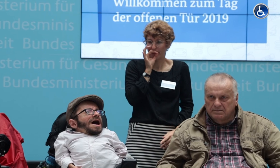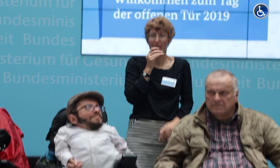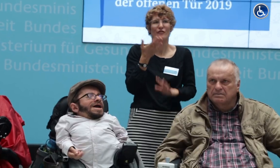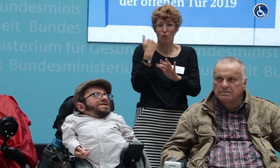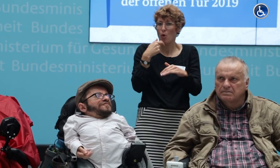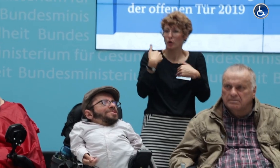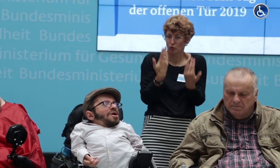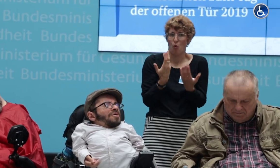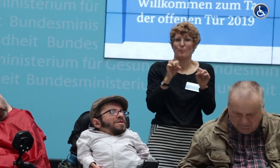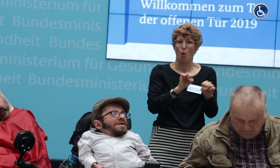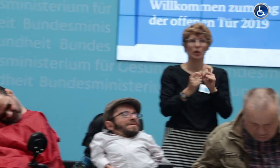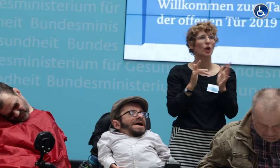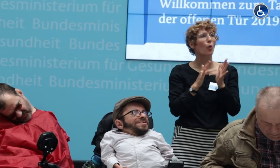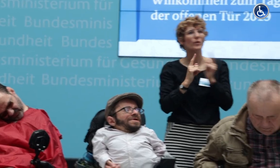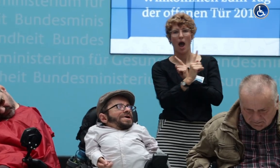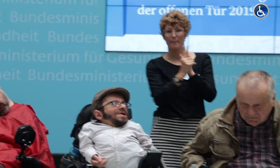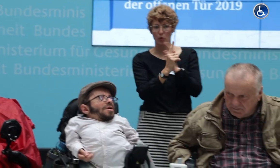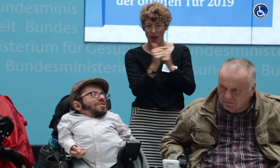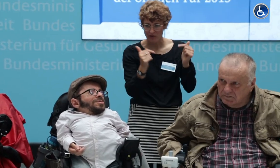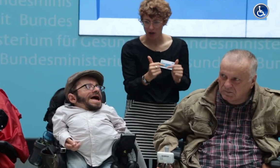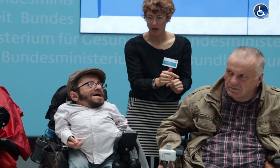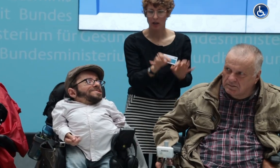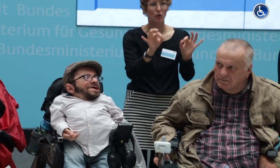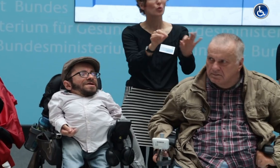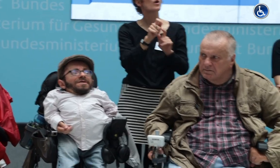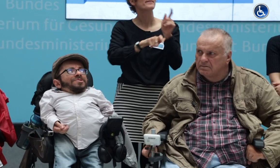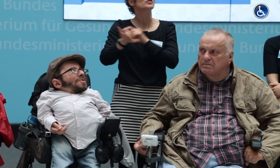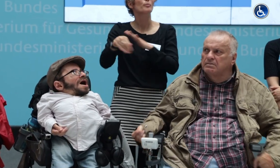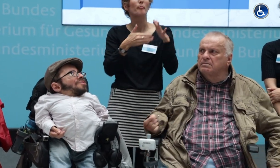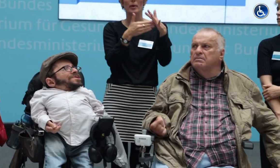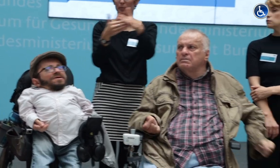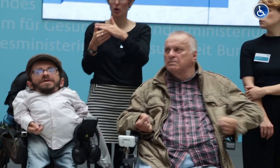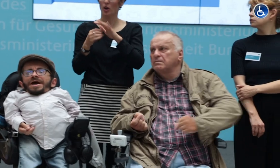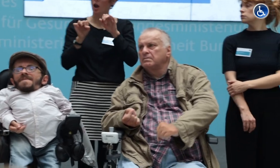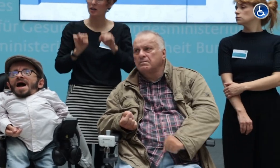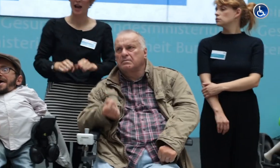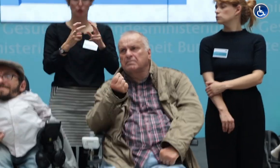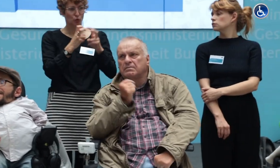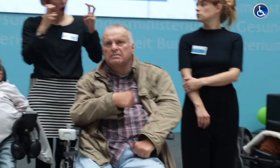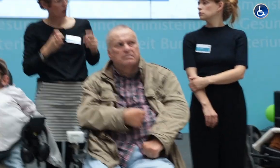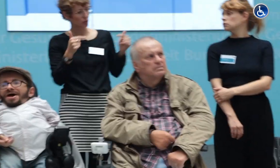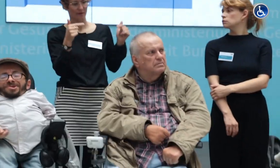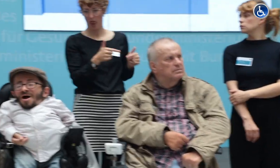mit den Jugendlichen, die zu lang ist, zu Hause, in